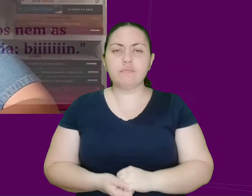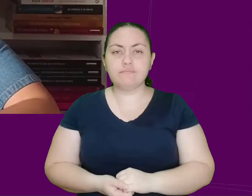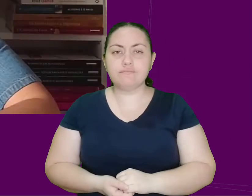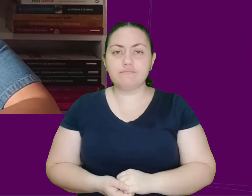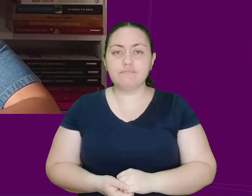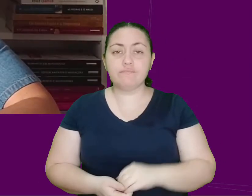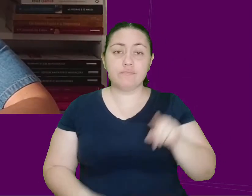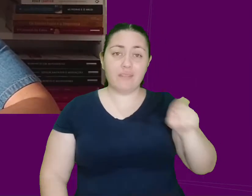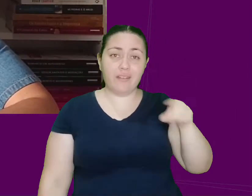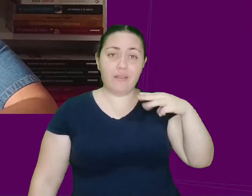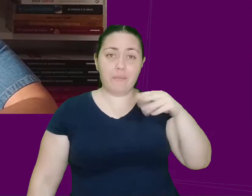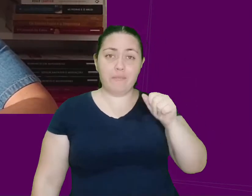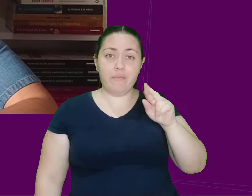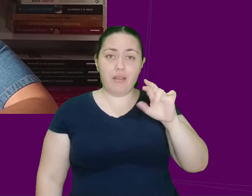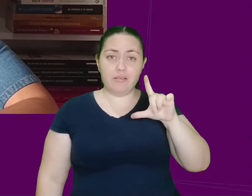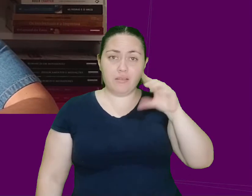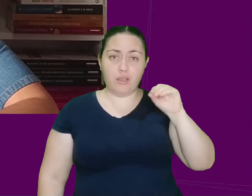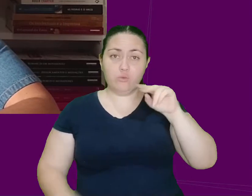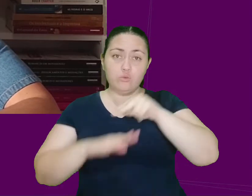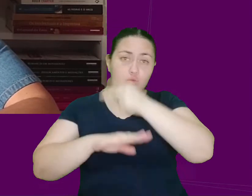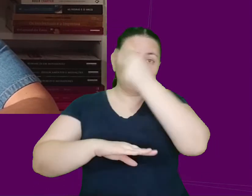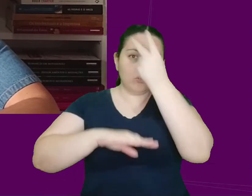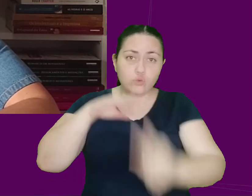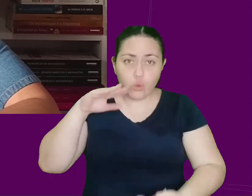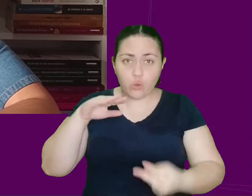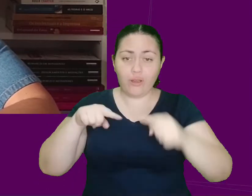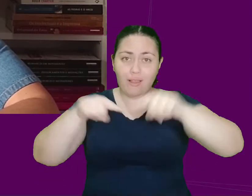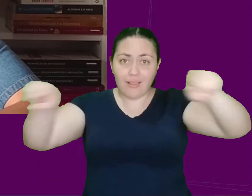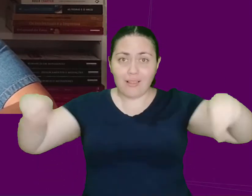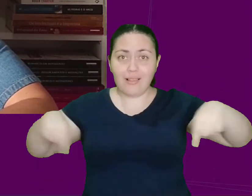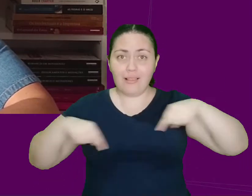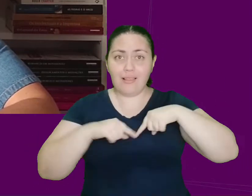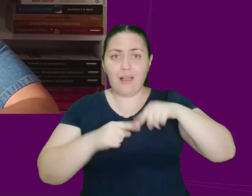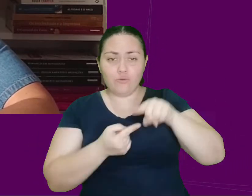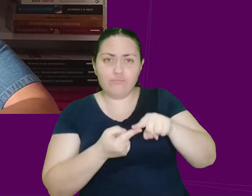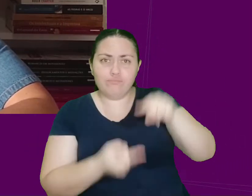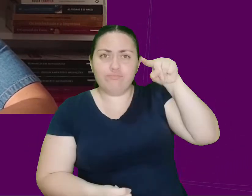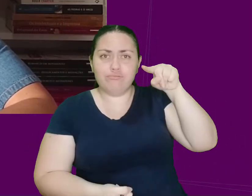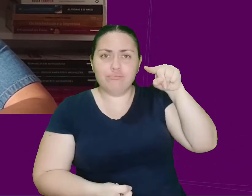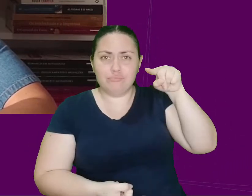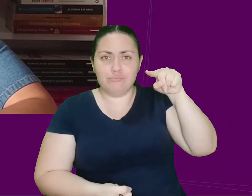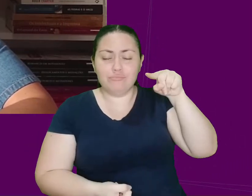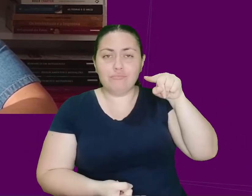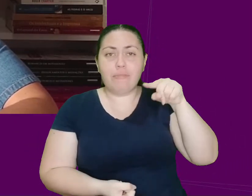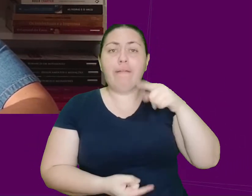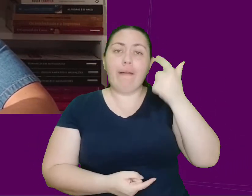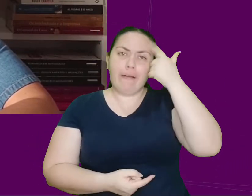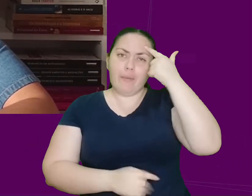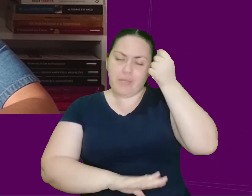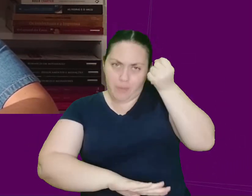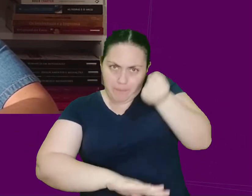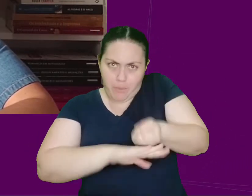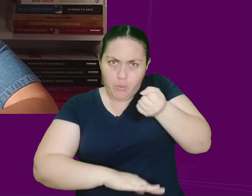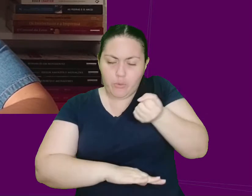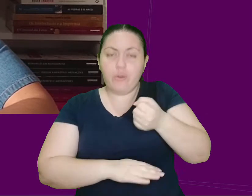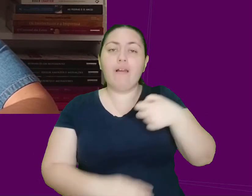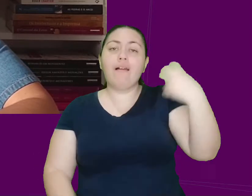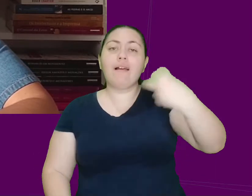O Marcelo se jogou em um lago com apenas meio metro de profundidade, o que fez com que ele batesse a cabeça, quebrasse a quinta